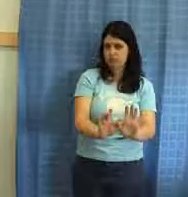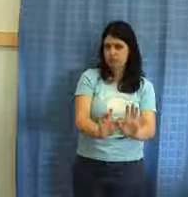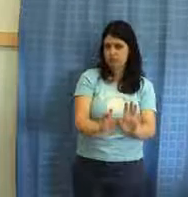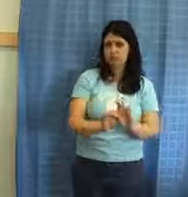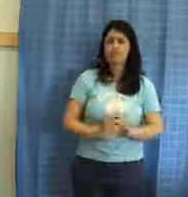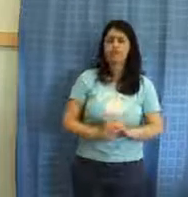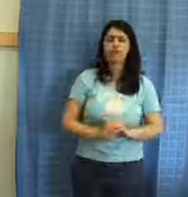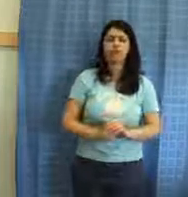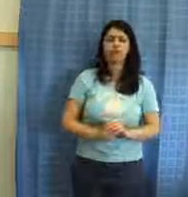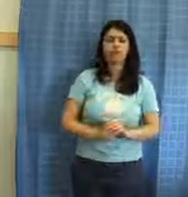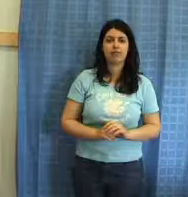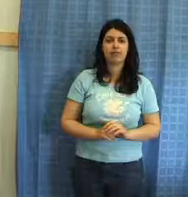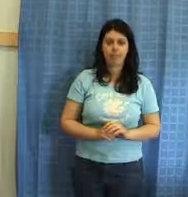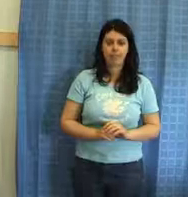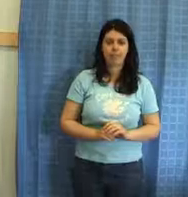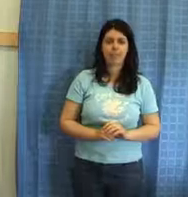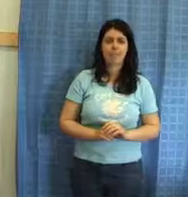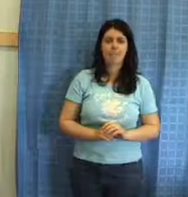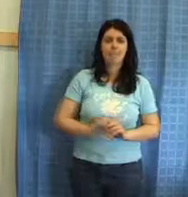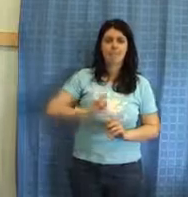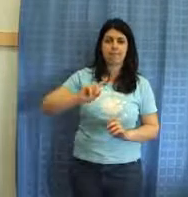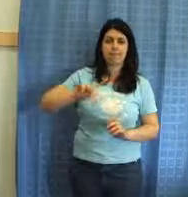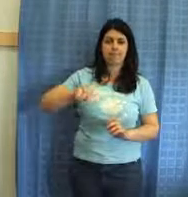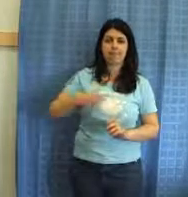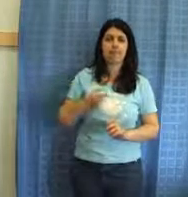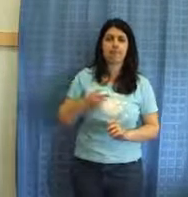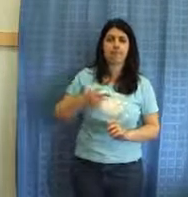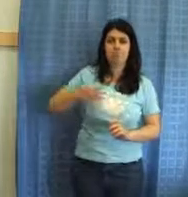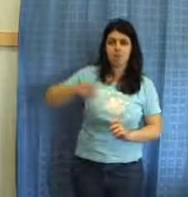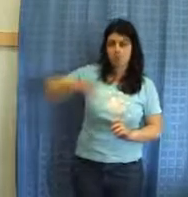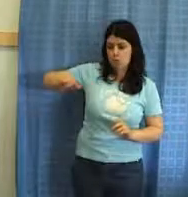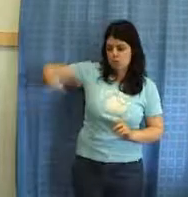Con un cucchiaio scolarle e metterle in una terrile.